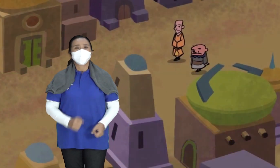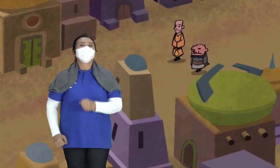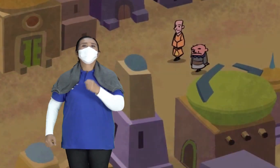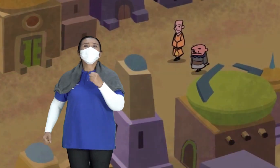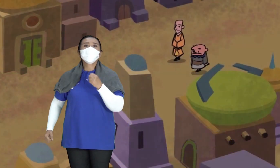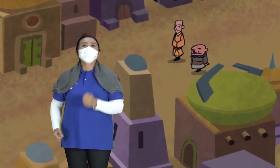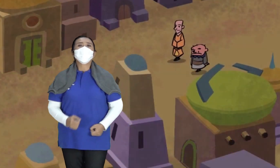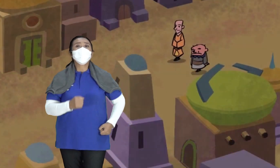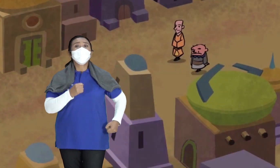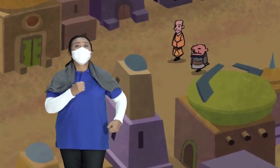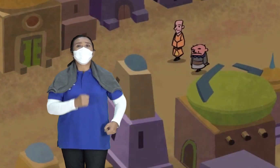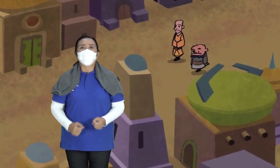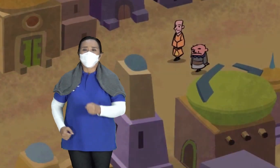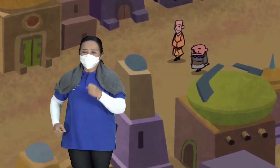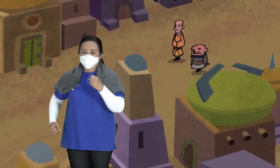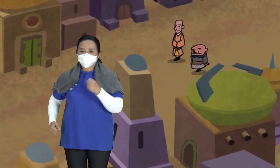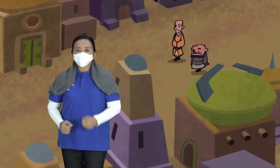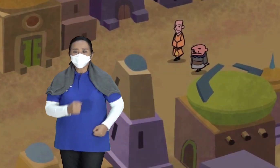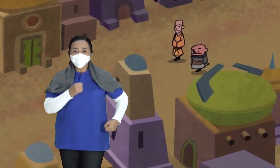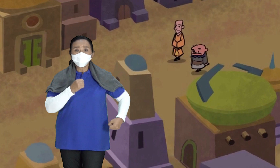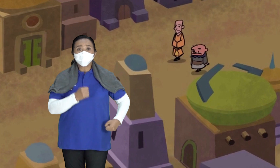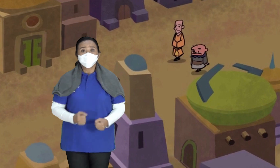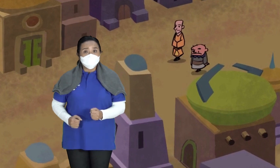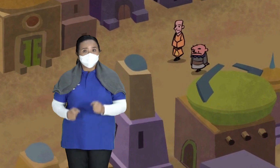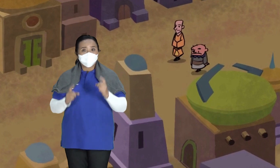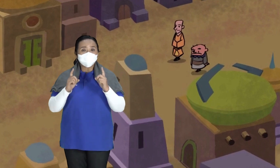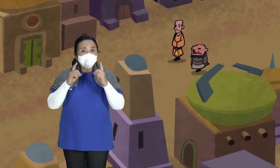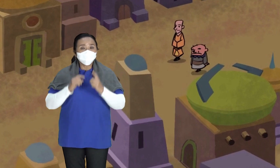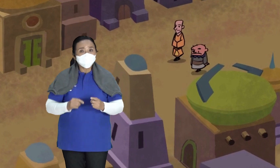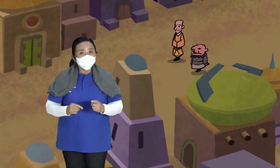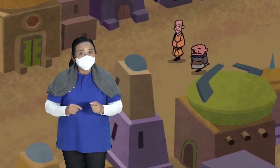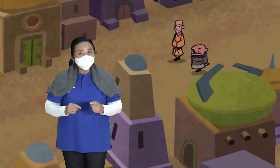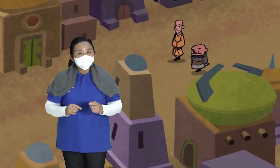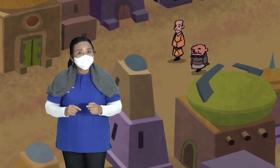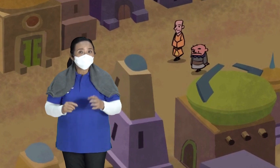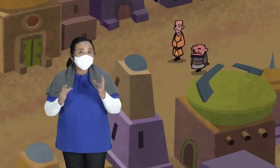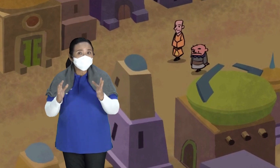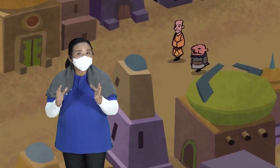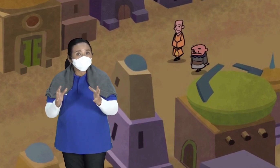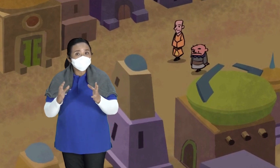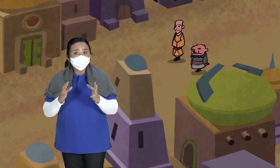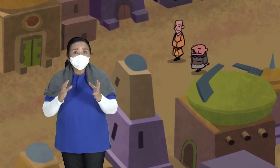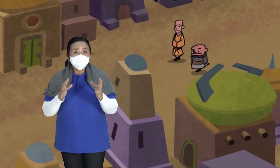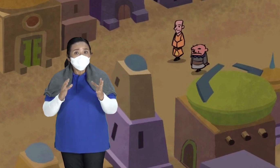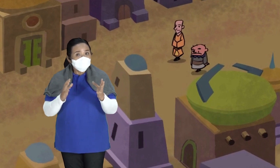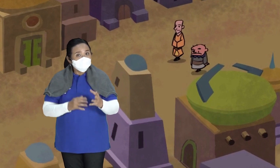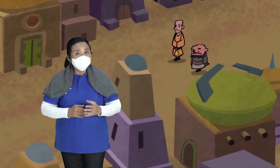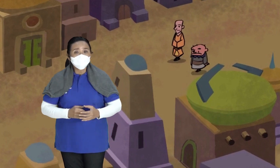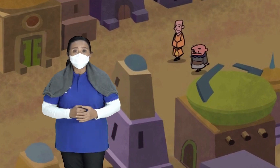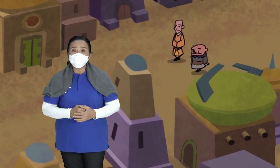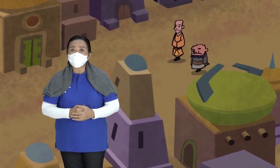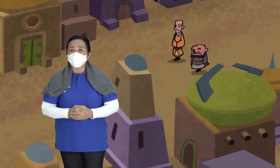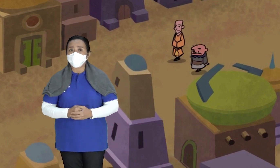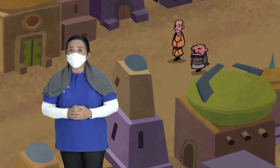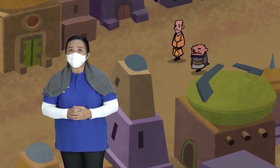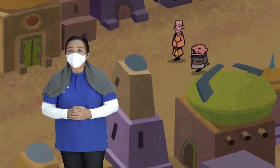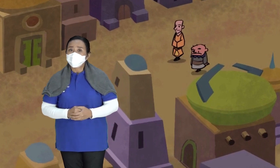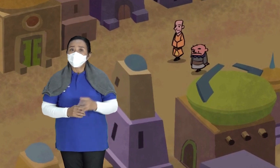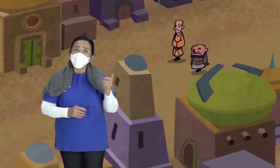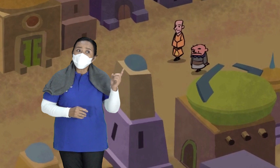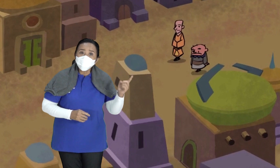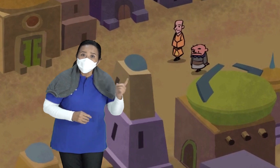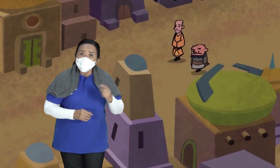Dari kota Gilgal Nah Pada waktu itu Nabi Elia Ngomong sama Elisa